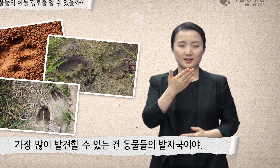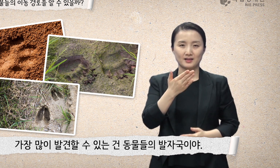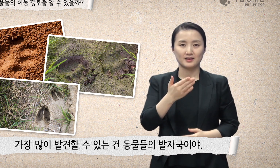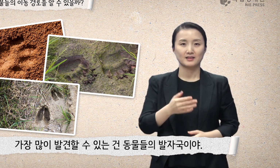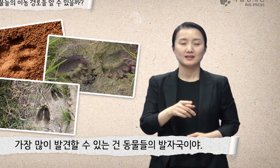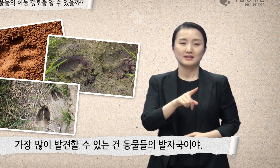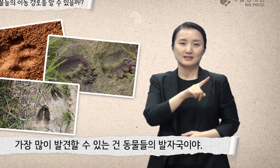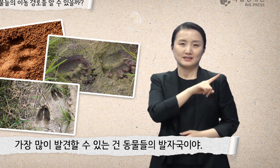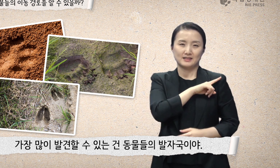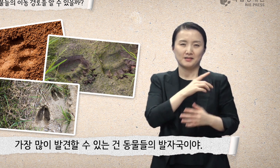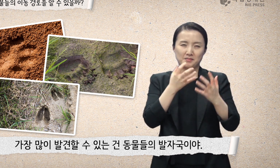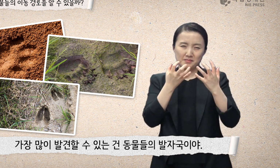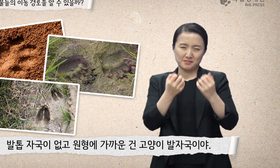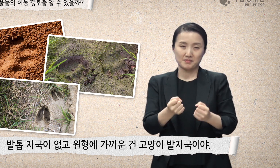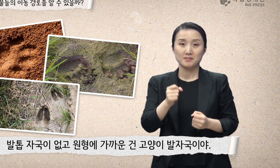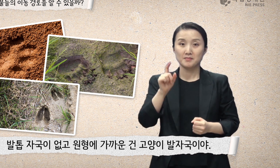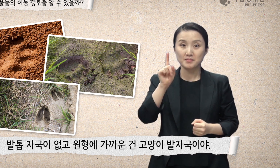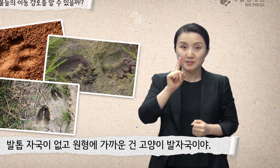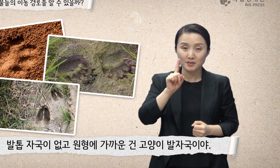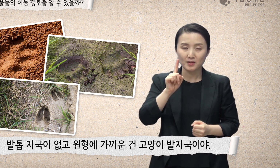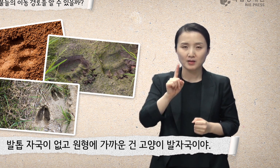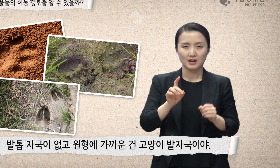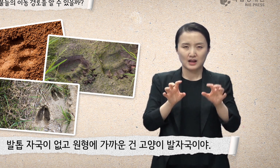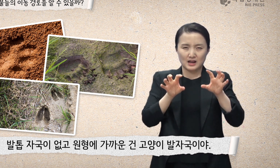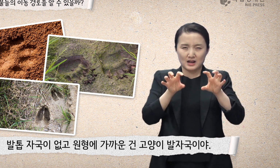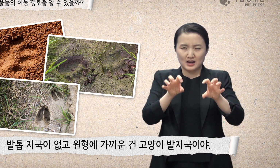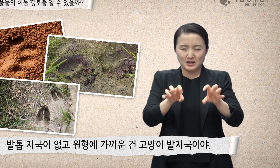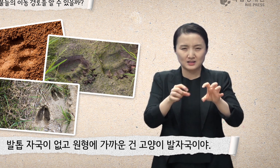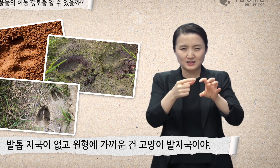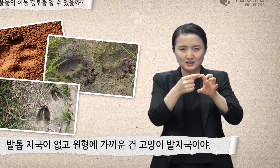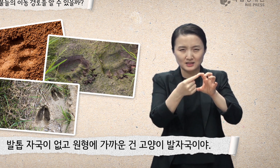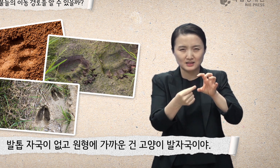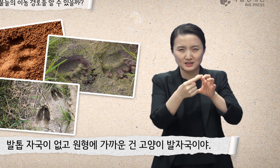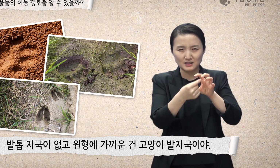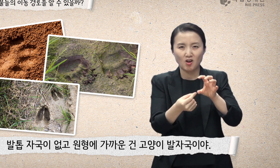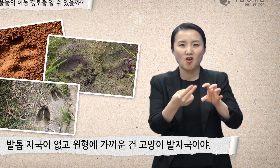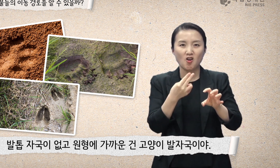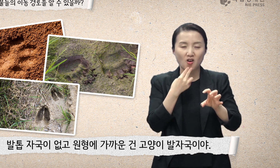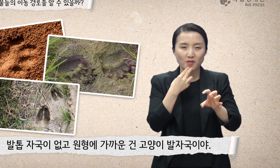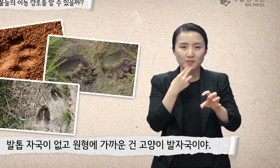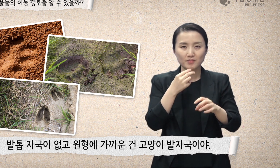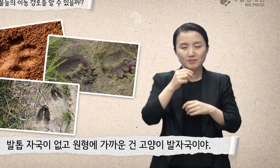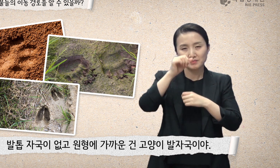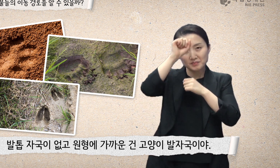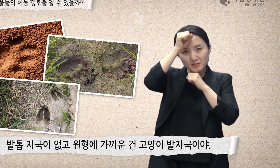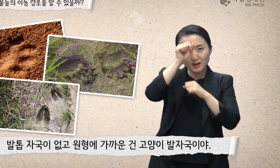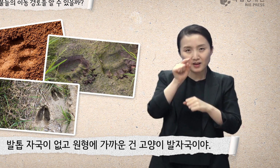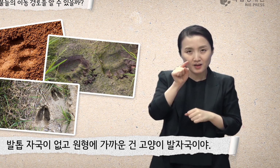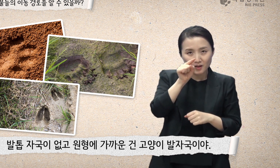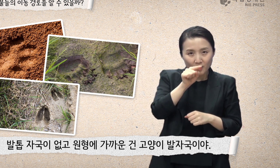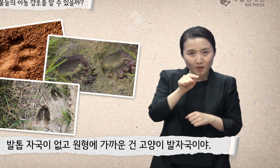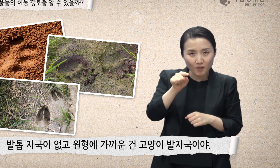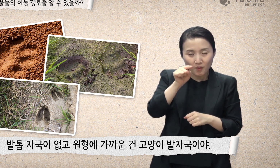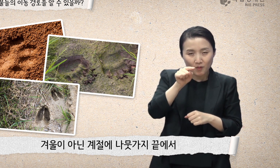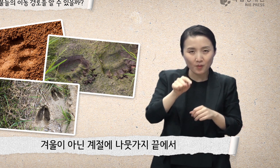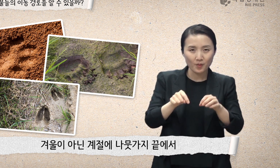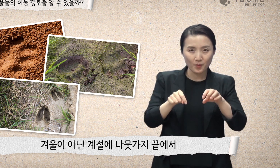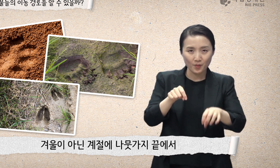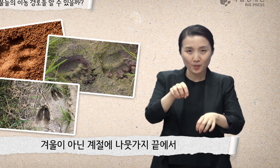발자국이야. 발톱 자국이 없고 원형에 가까운 건 고양이 발자국이야. 겨울이 아닌